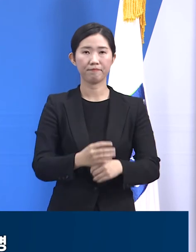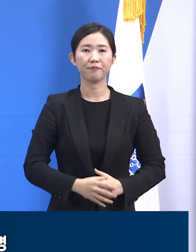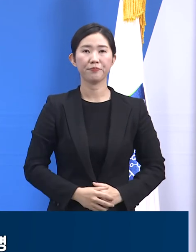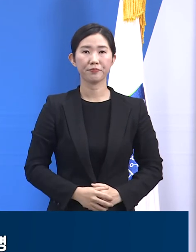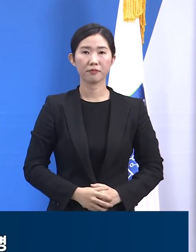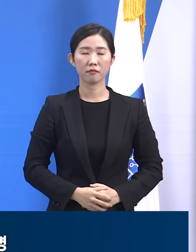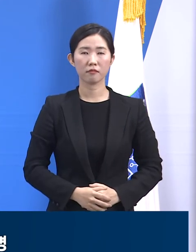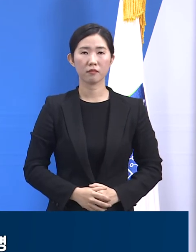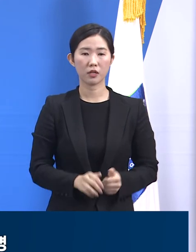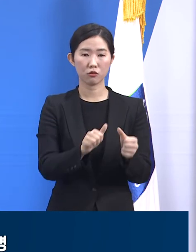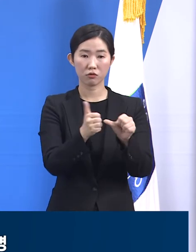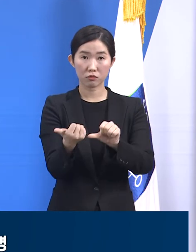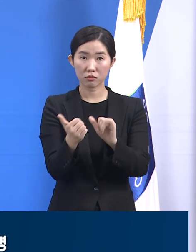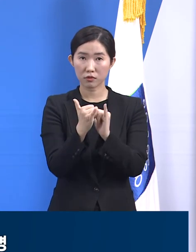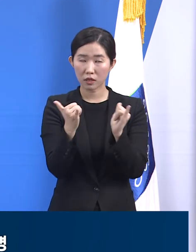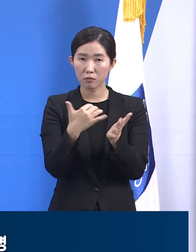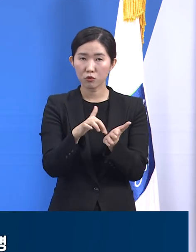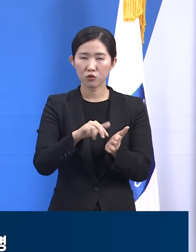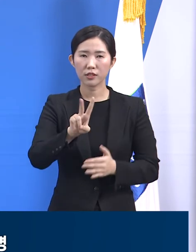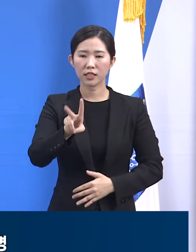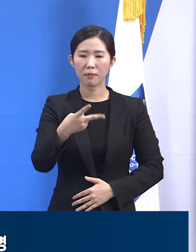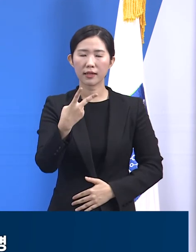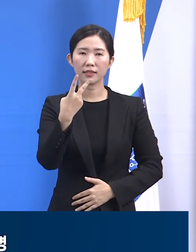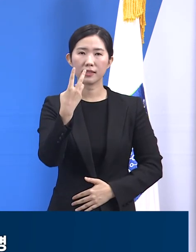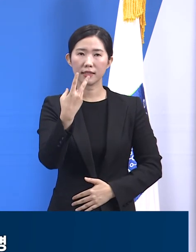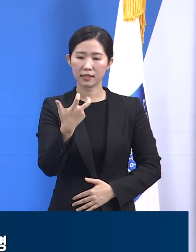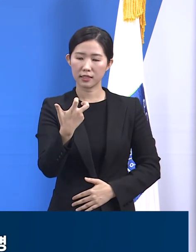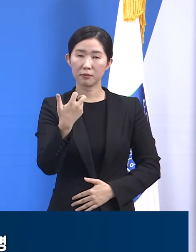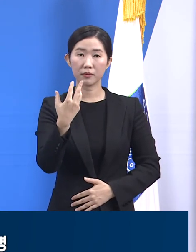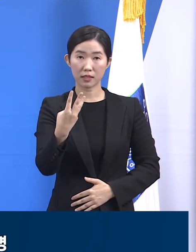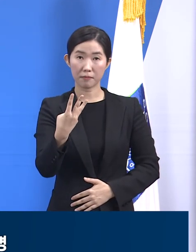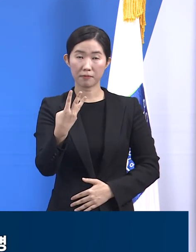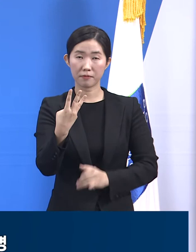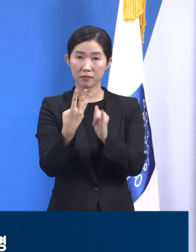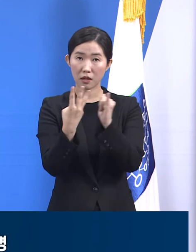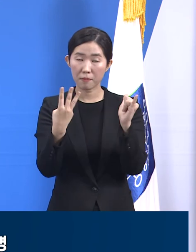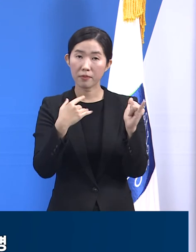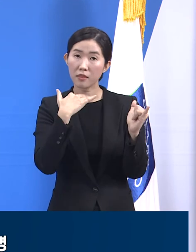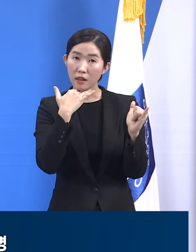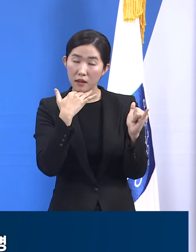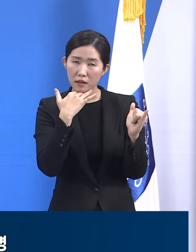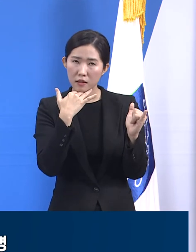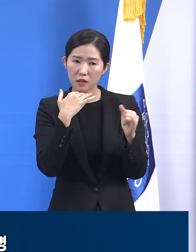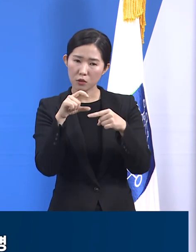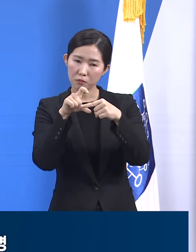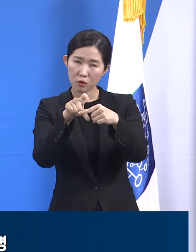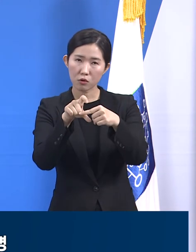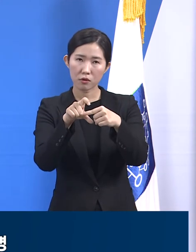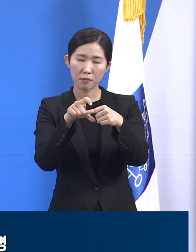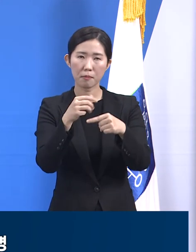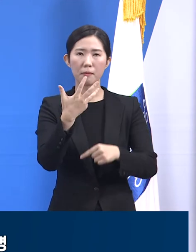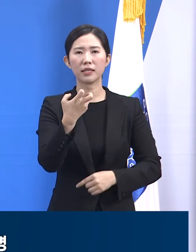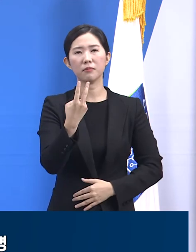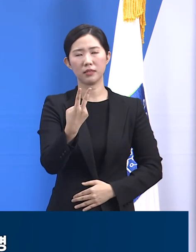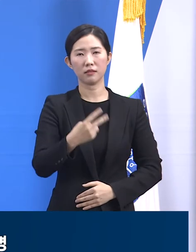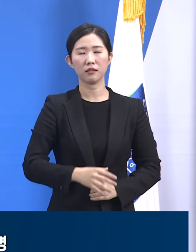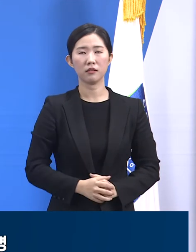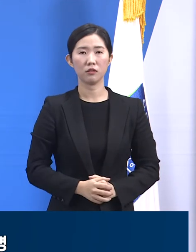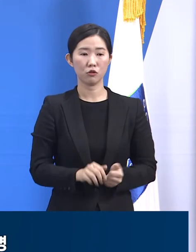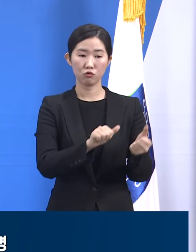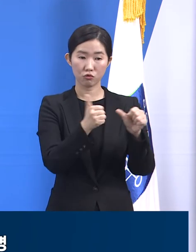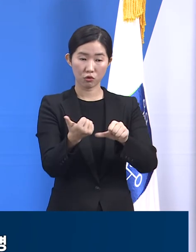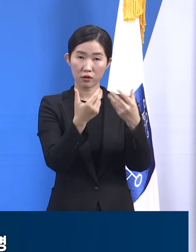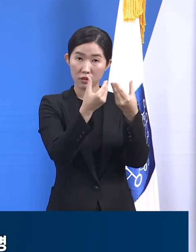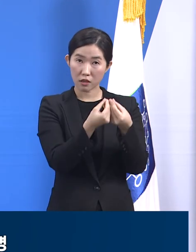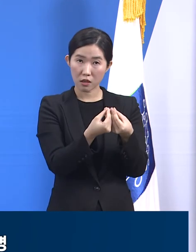사망자 273예의 연령 중위수는 82세입니다. 사망 사례 중 92